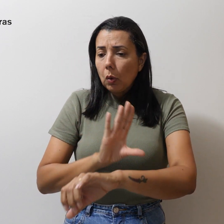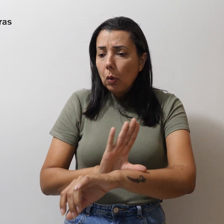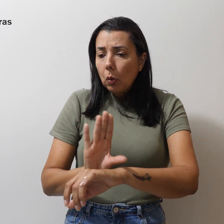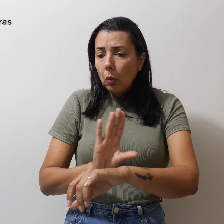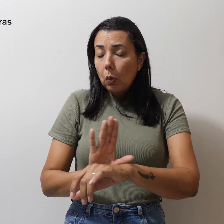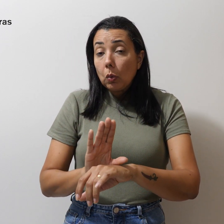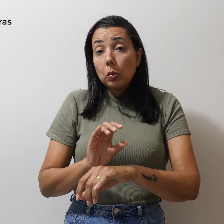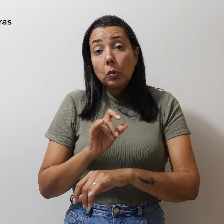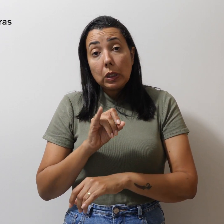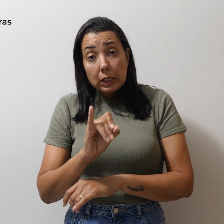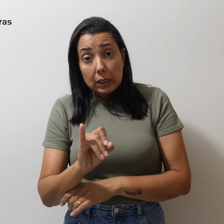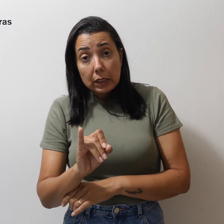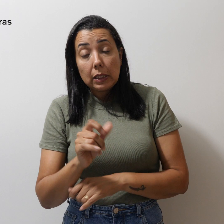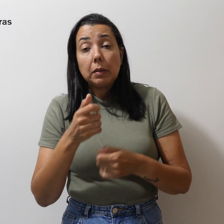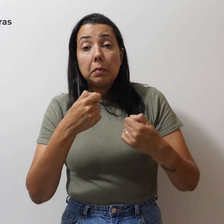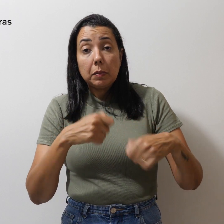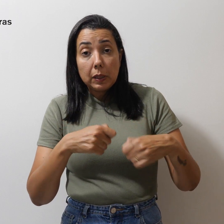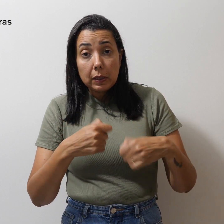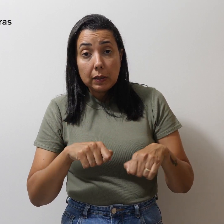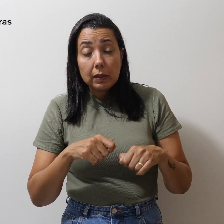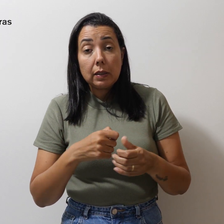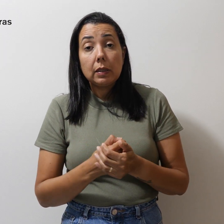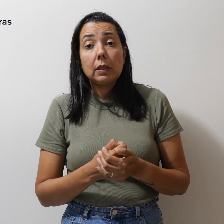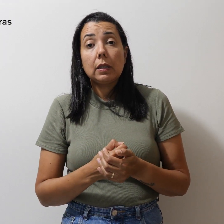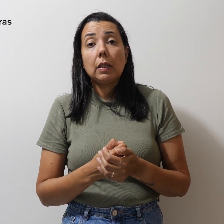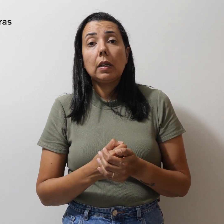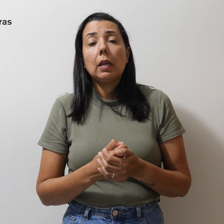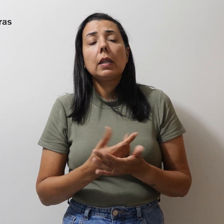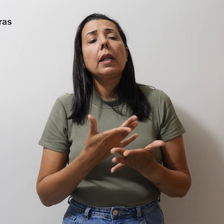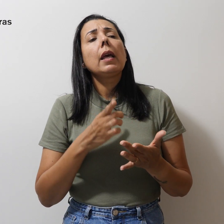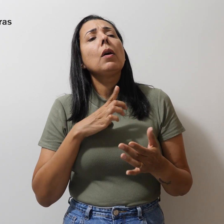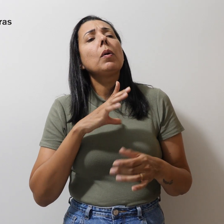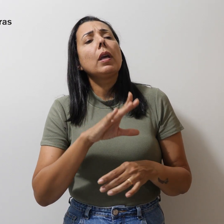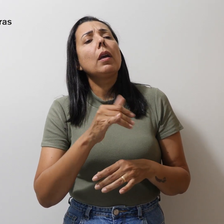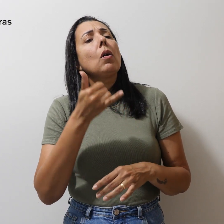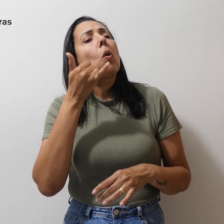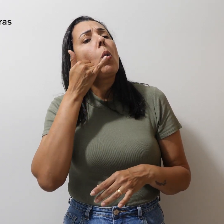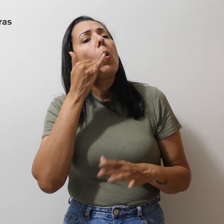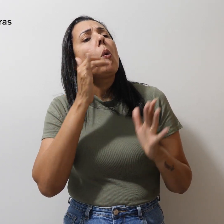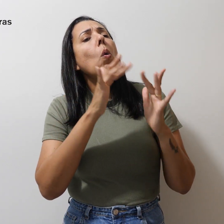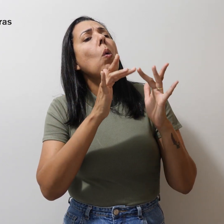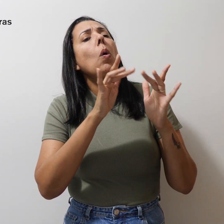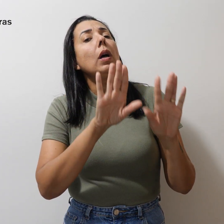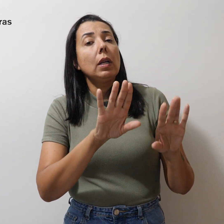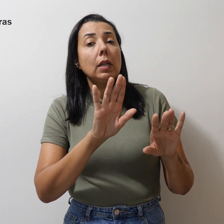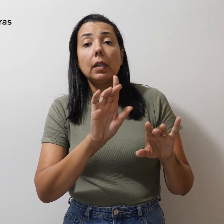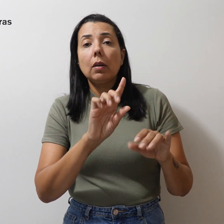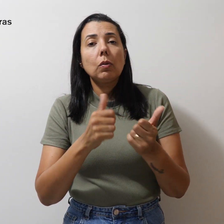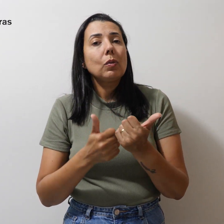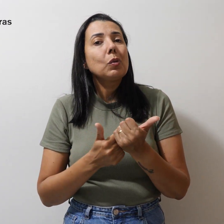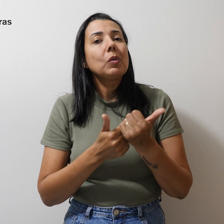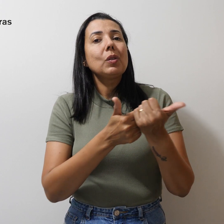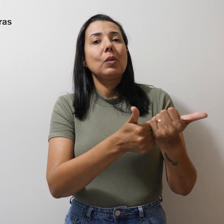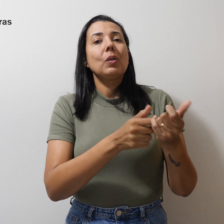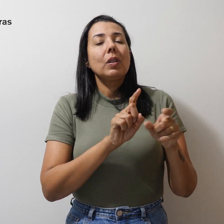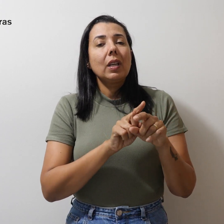caso seja necessário contatar o cursista e não substitui a atualização